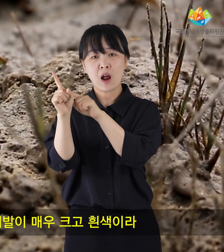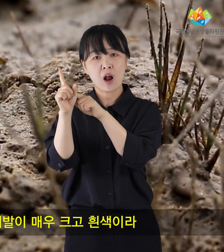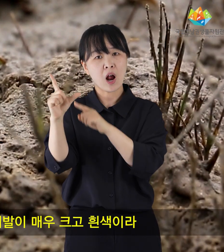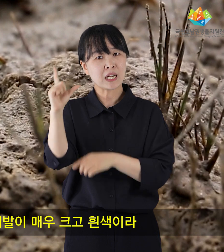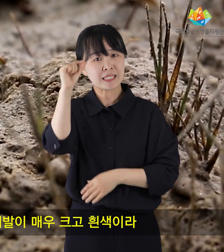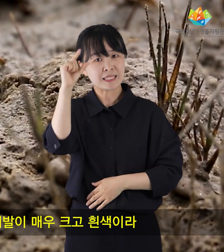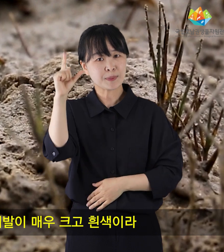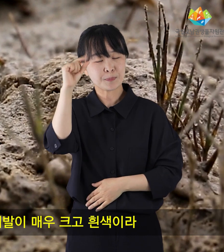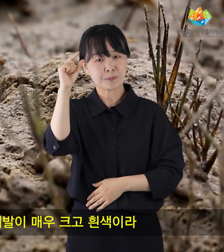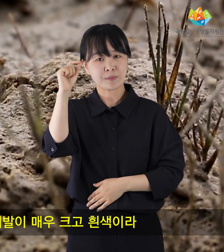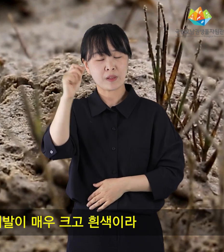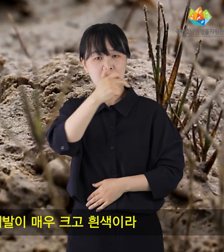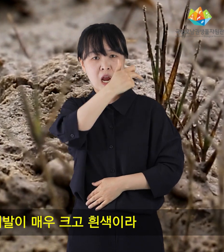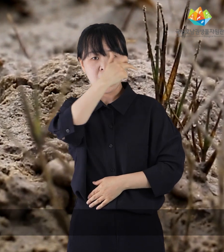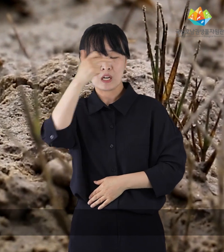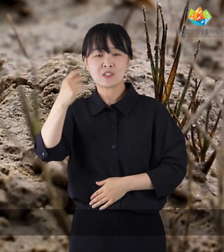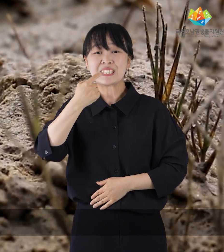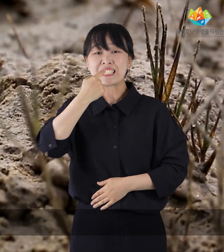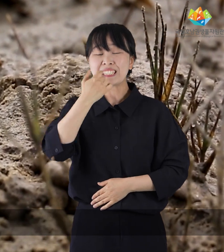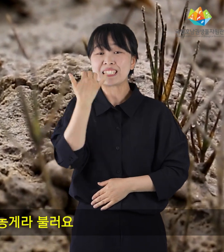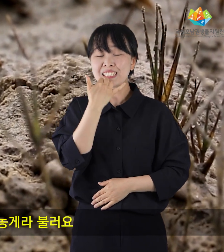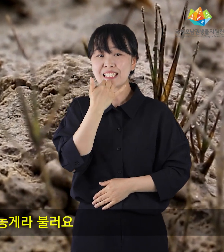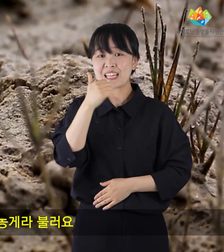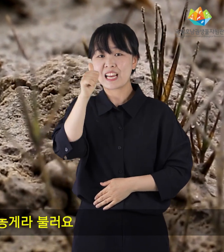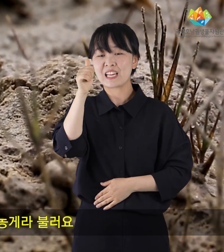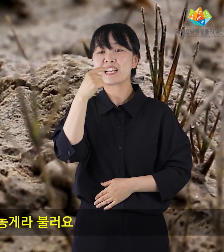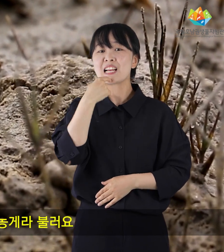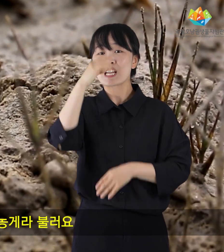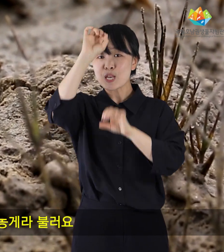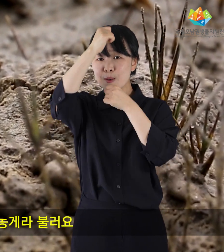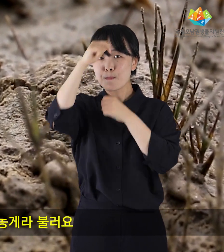매우 크고 흰색이라 흰발농개라 불러요.